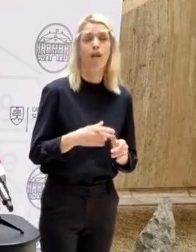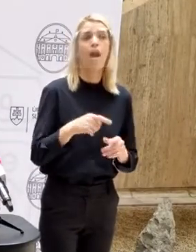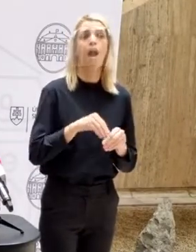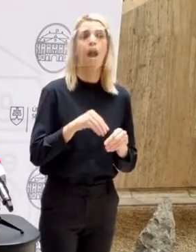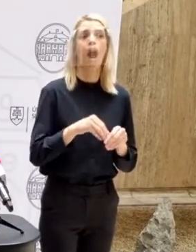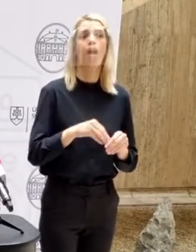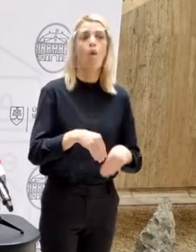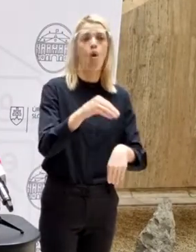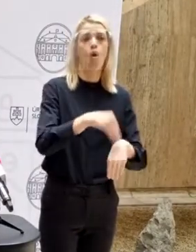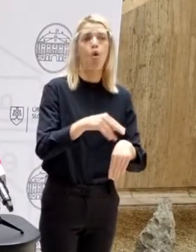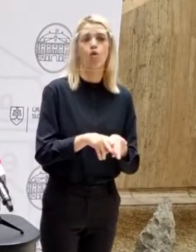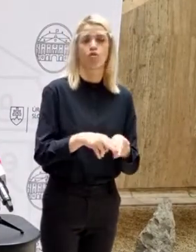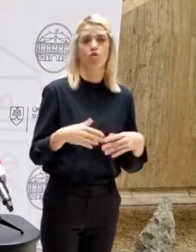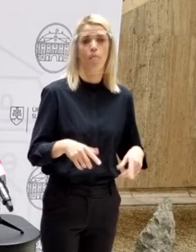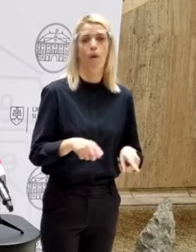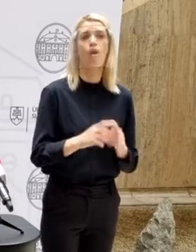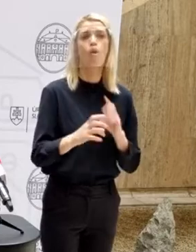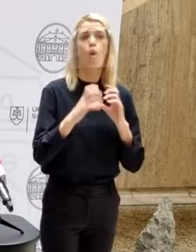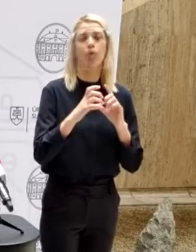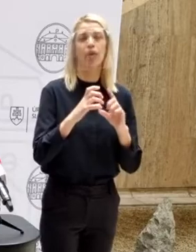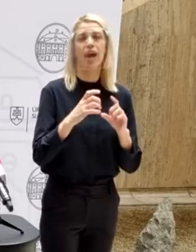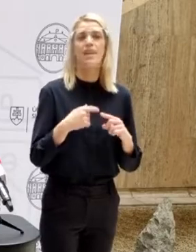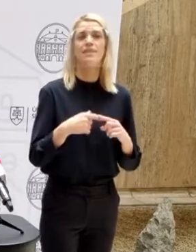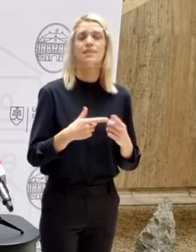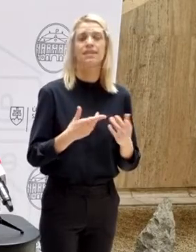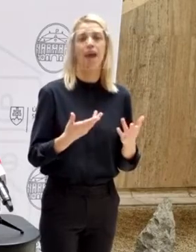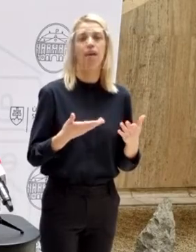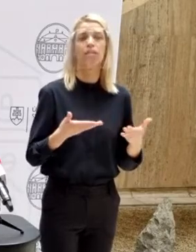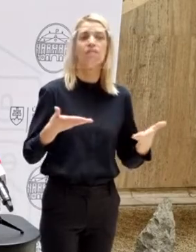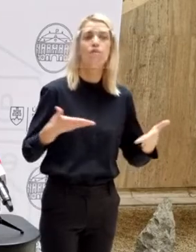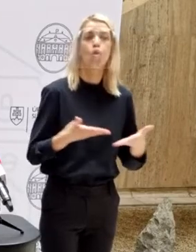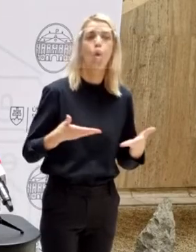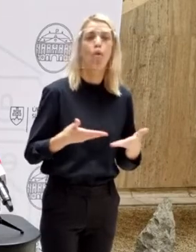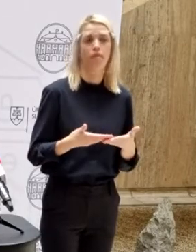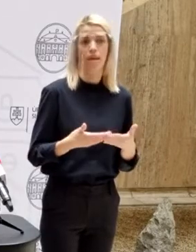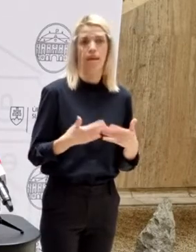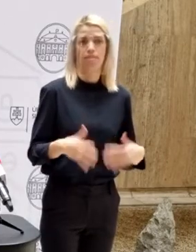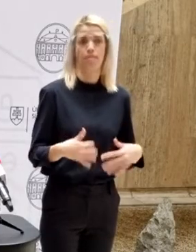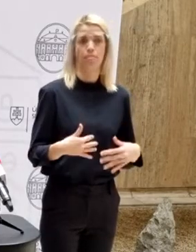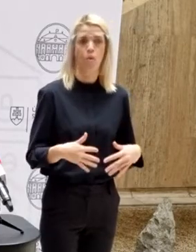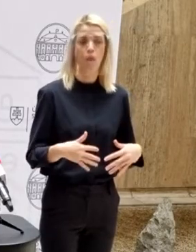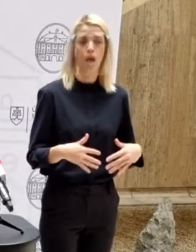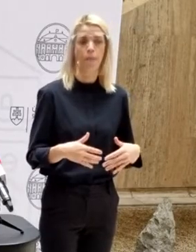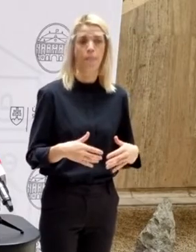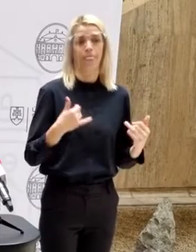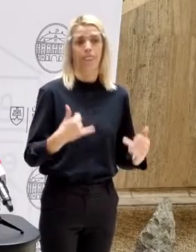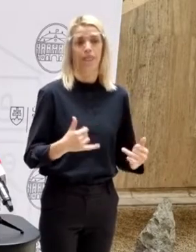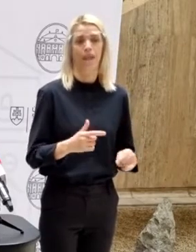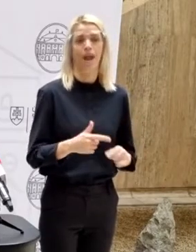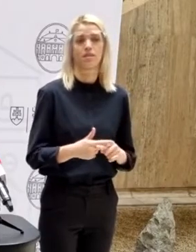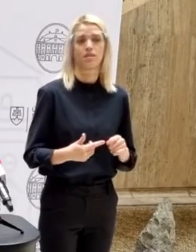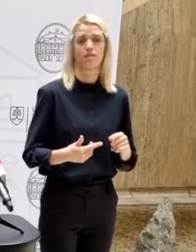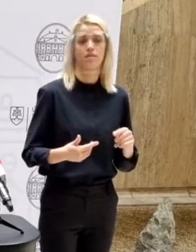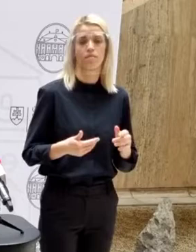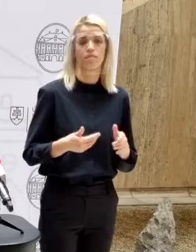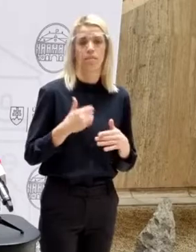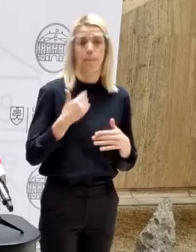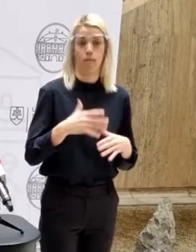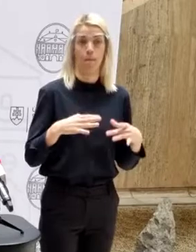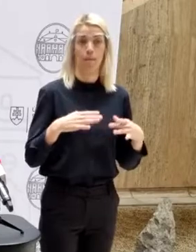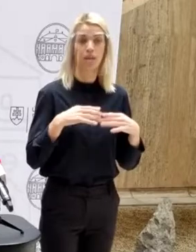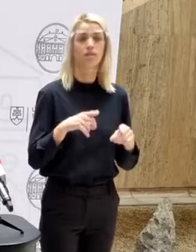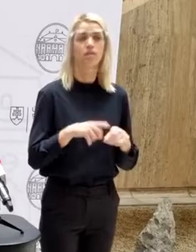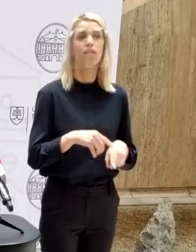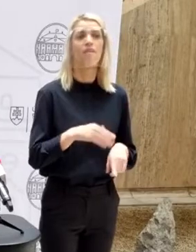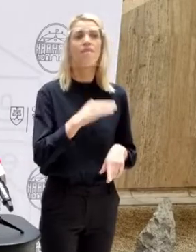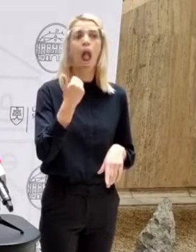komunikácia zjavne nebola úplne najvhodnejšia. A v podstate ideme do nového školskoho roka, teda po prázdninách do toho, s tým,